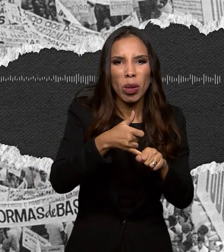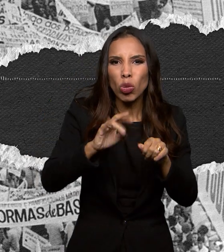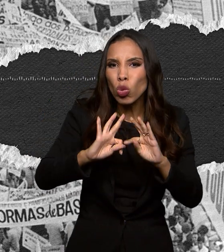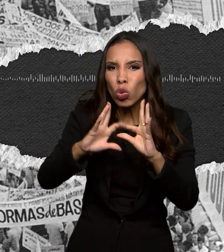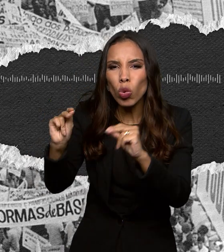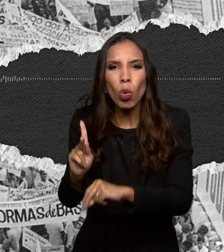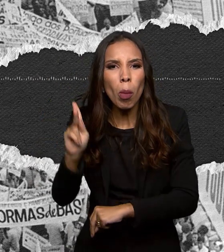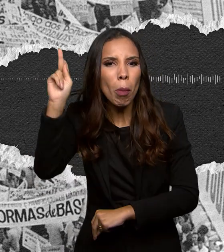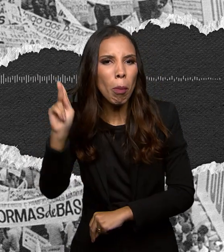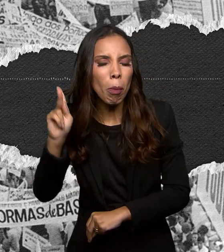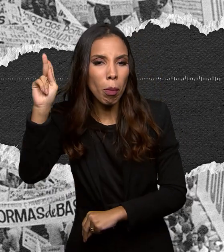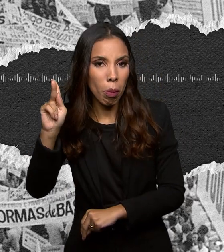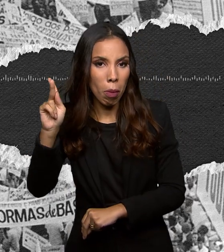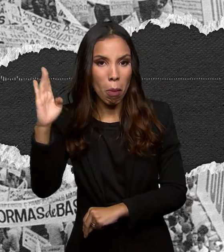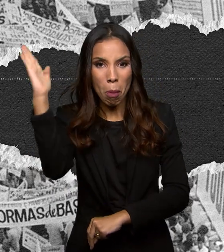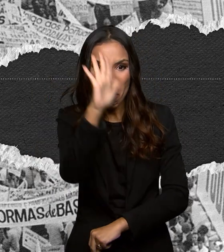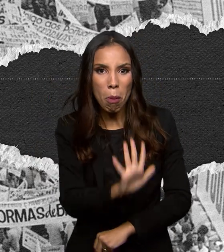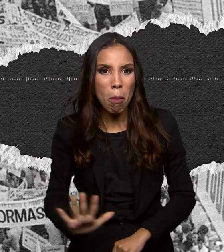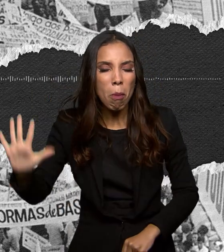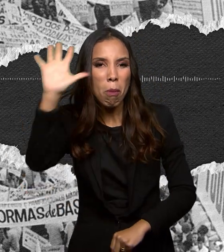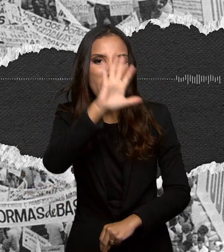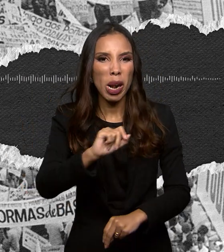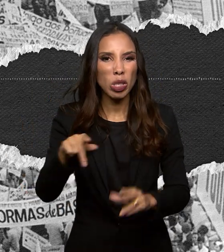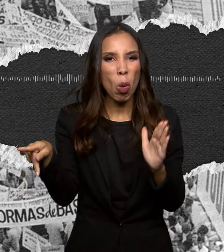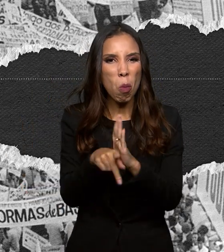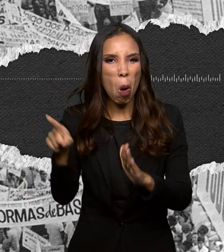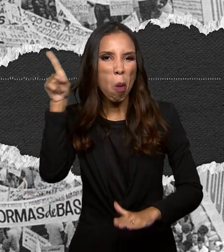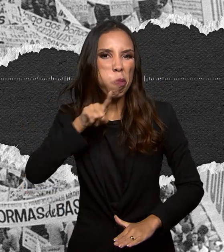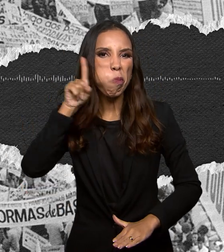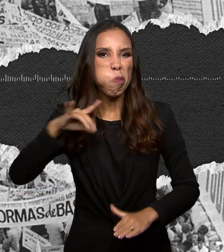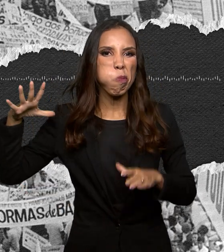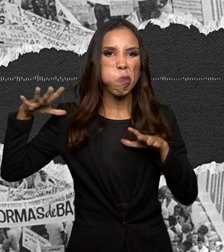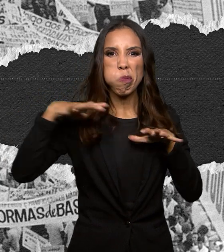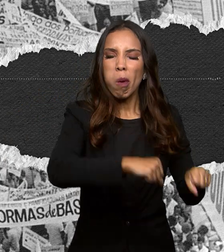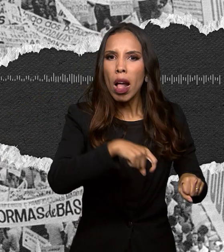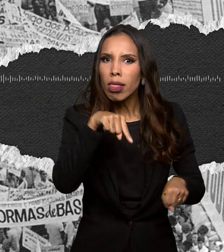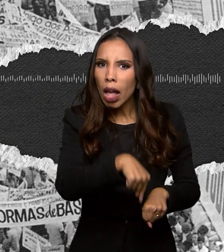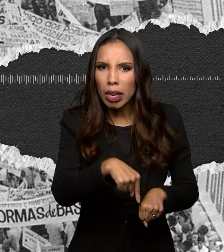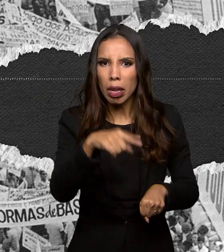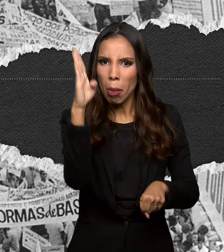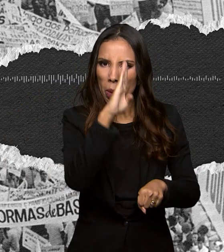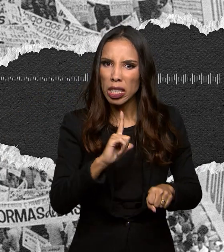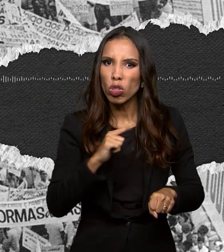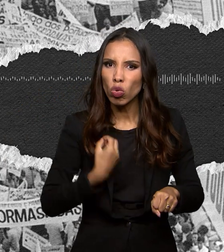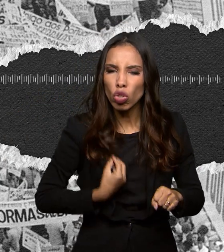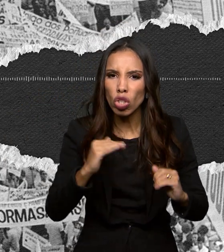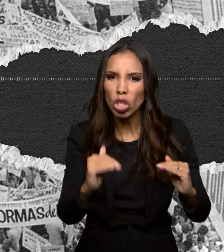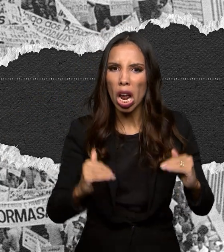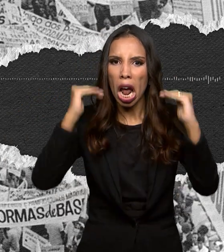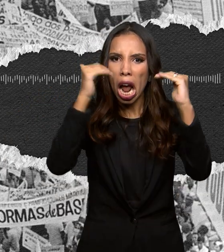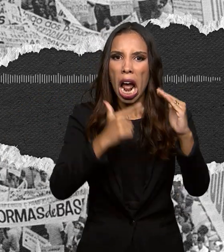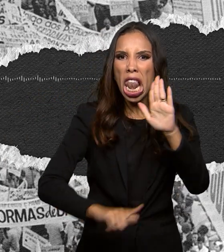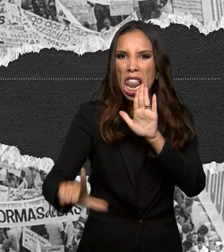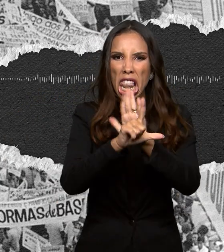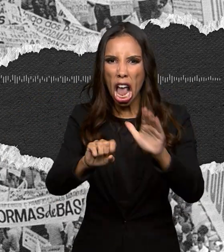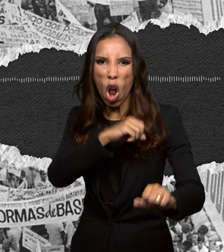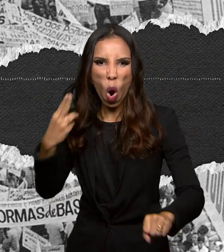Brasil não é quintal de Kennedy. A nossa pátria tem soberania. Na lei ou na marra. Esse povo